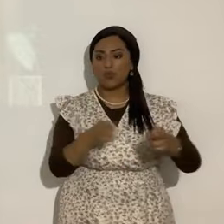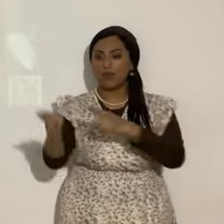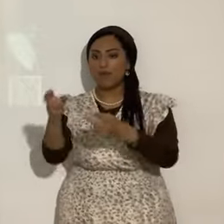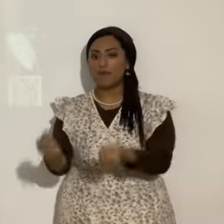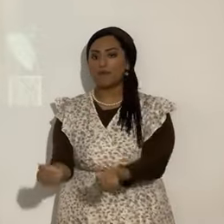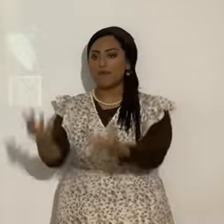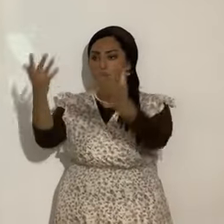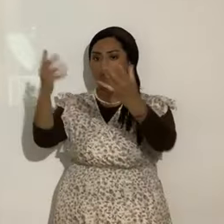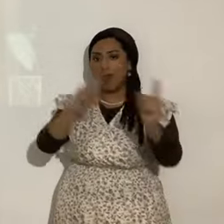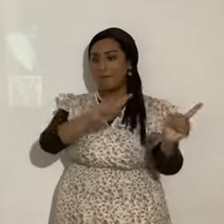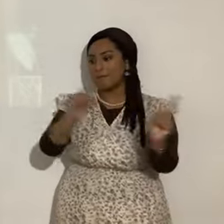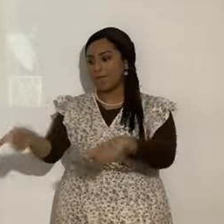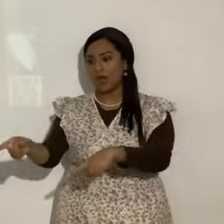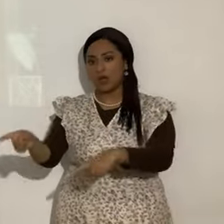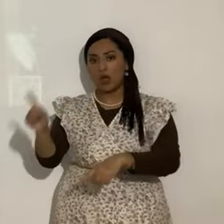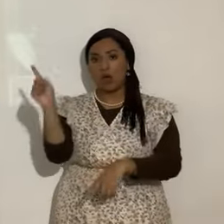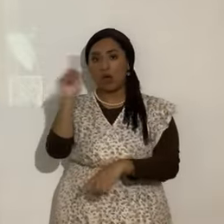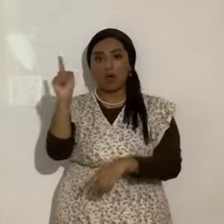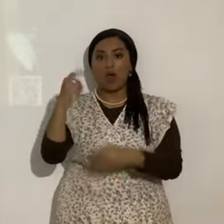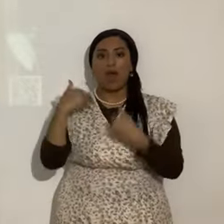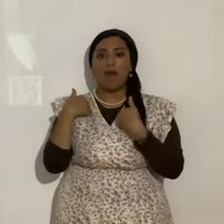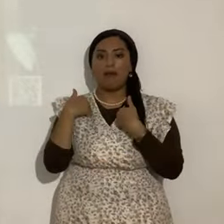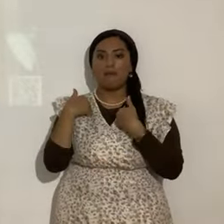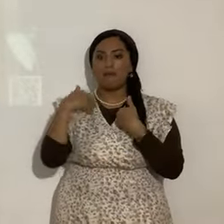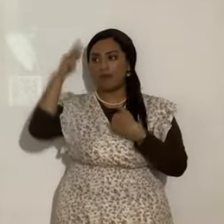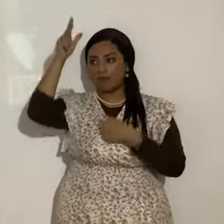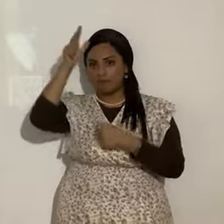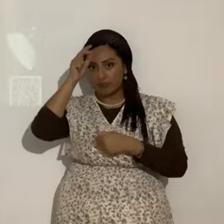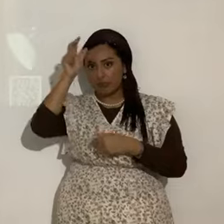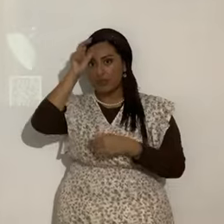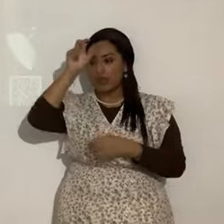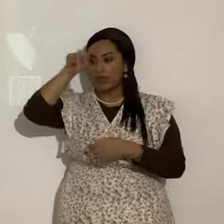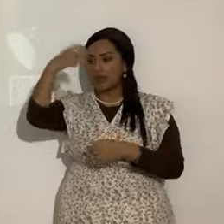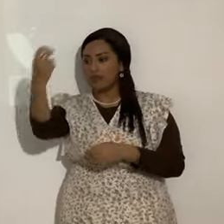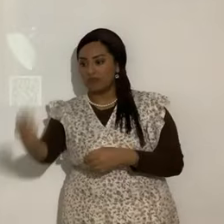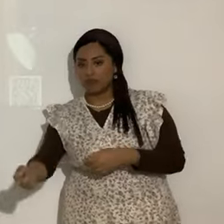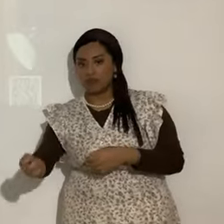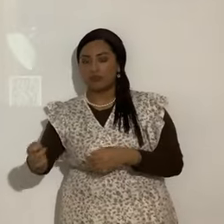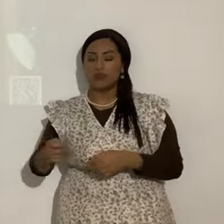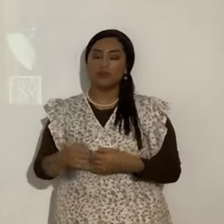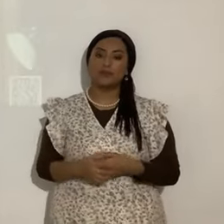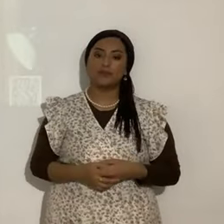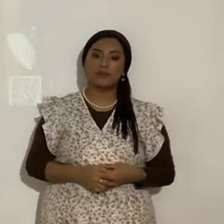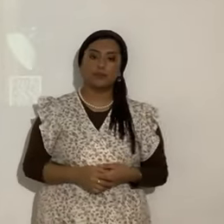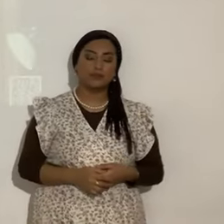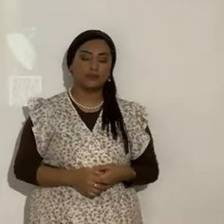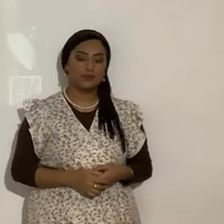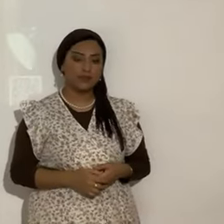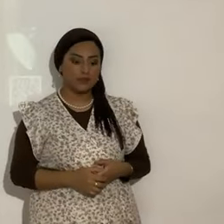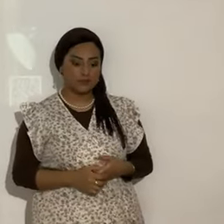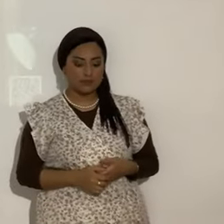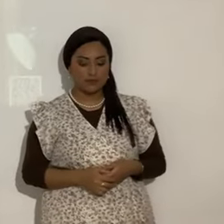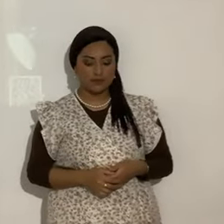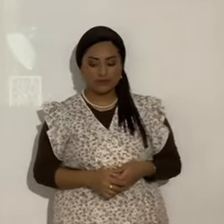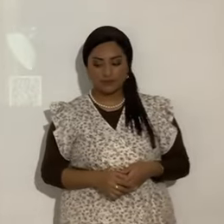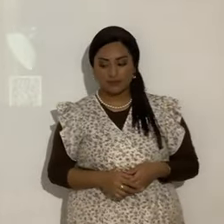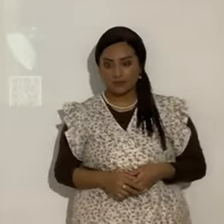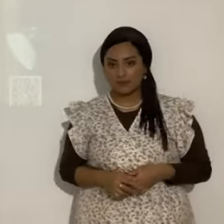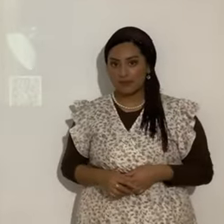pues. Donde estaba la bestia, etc. Sí. Amén. Bueno. Entonces